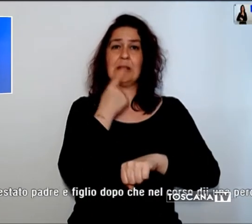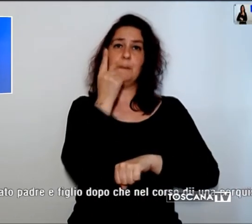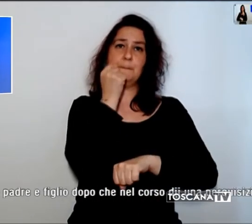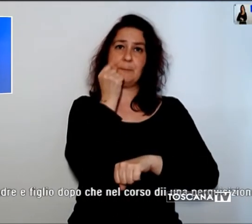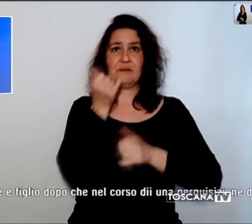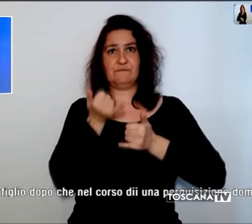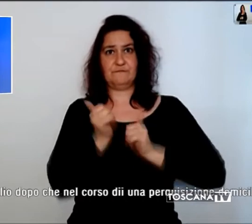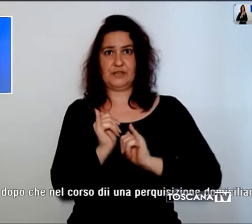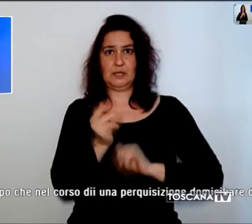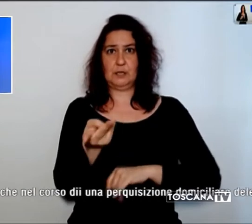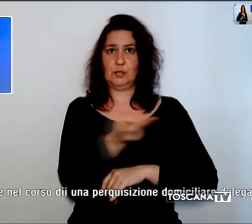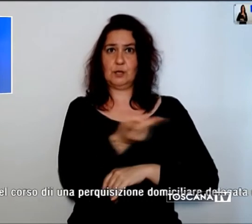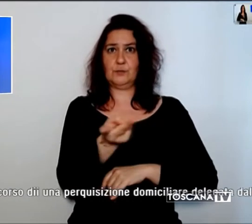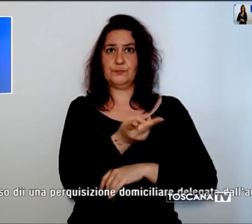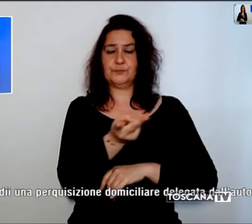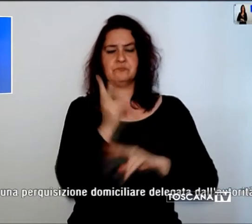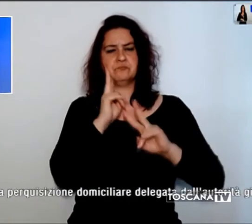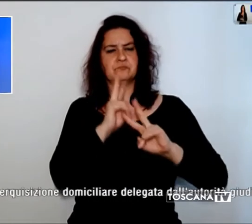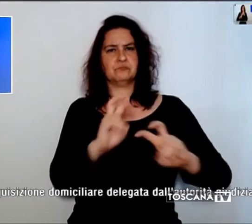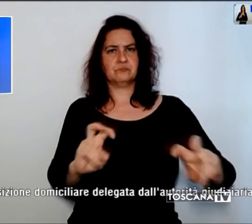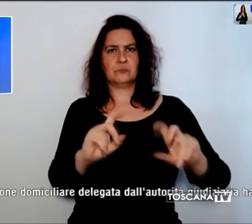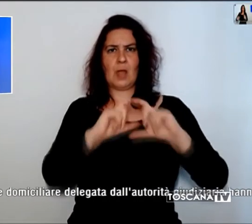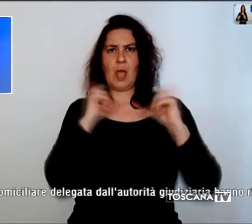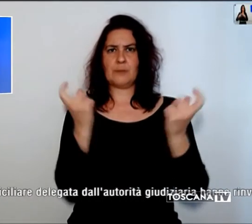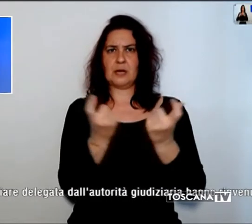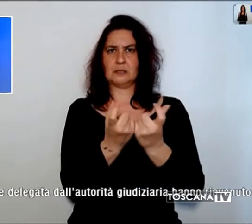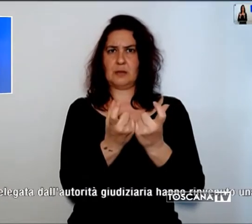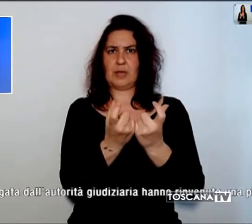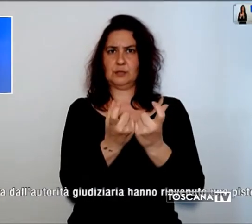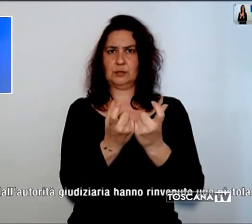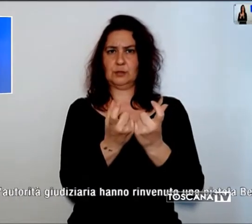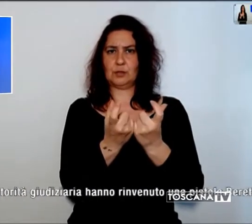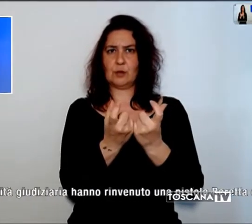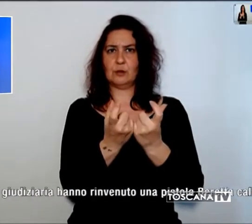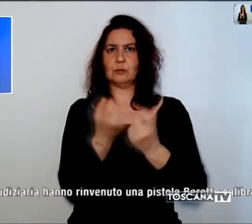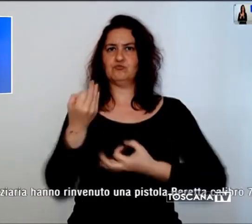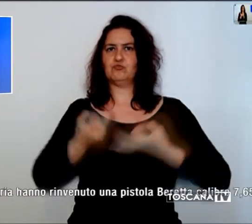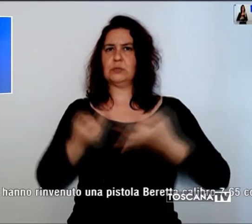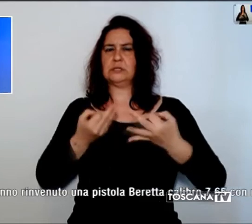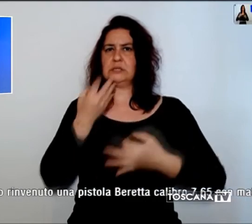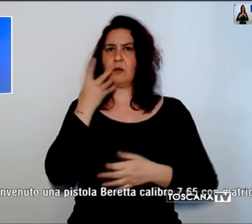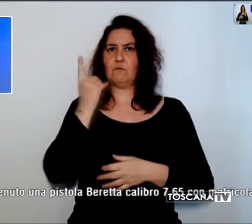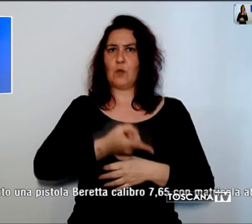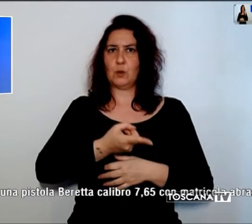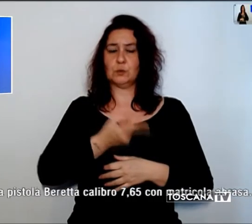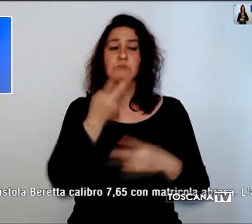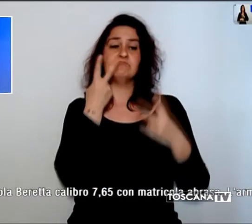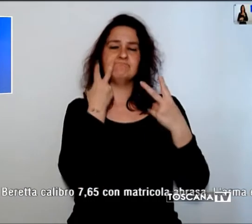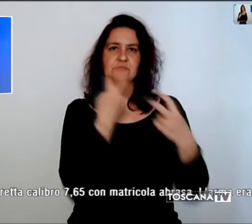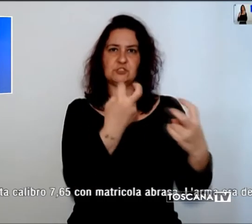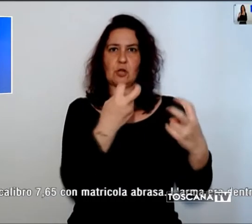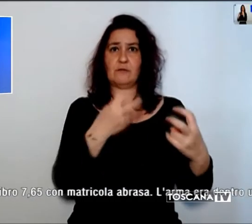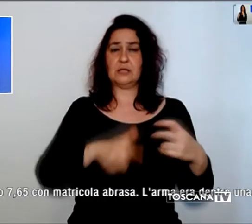perquisizione domiciliare delegata dall'autorità giudiziaria hanno rinvenuto una pistola